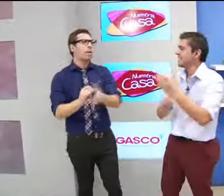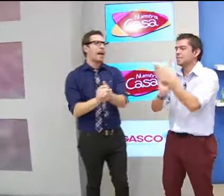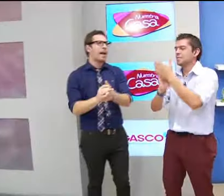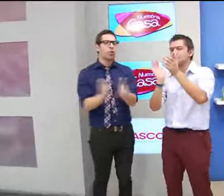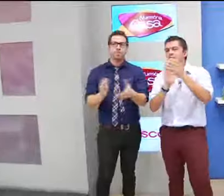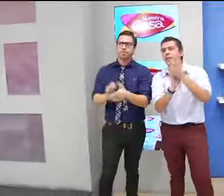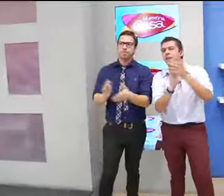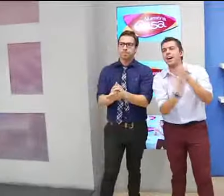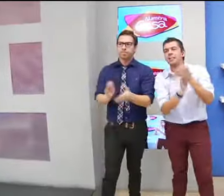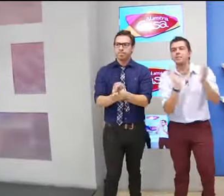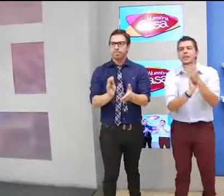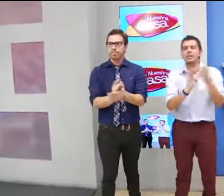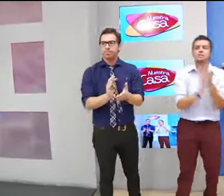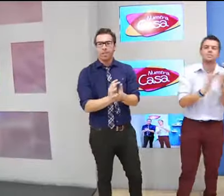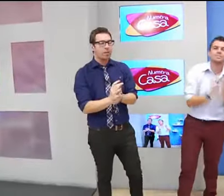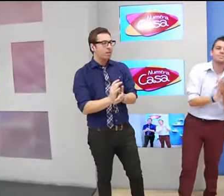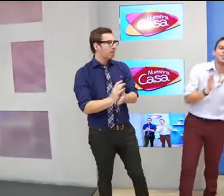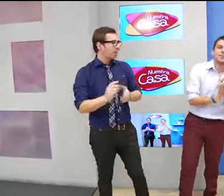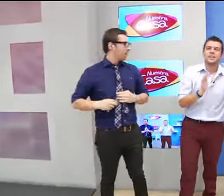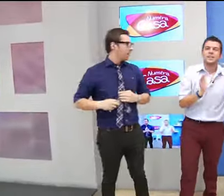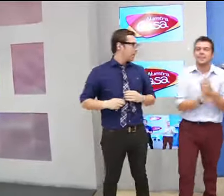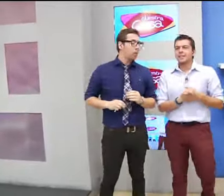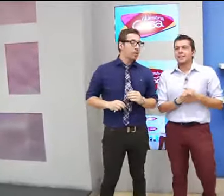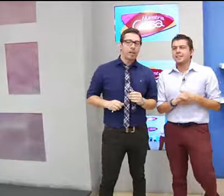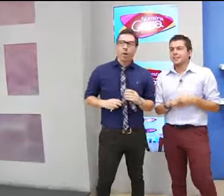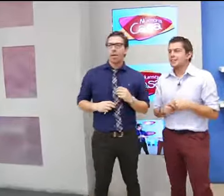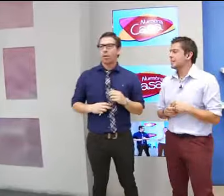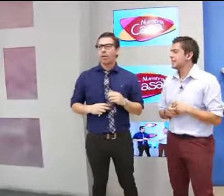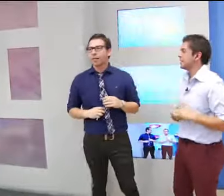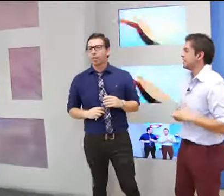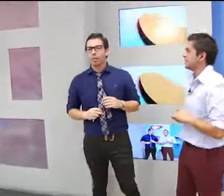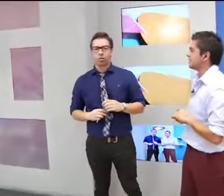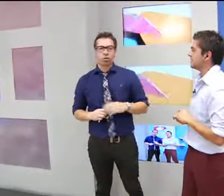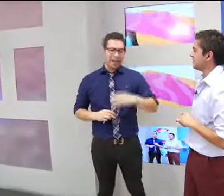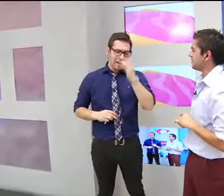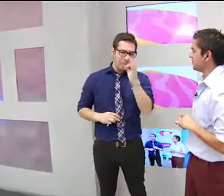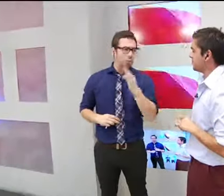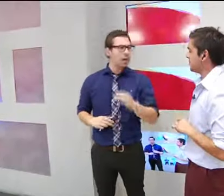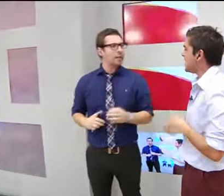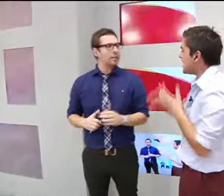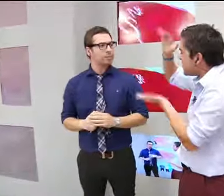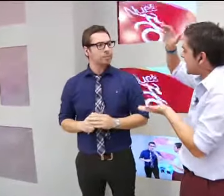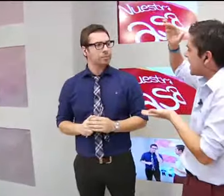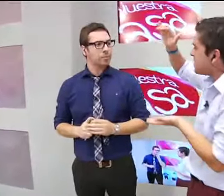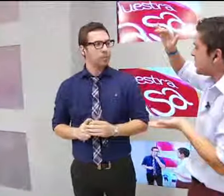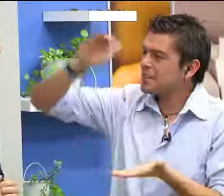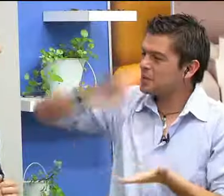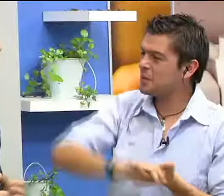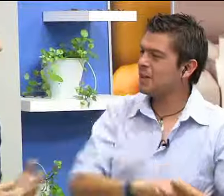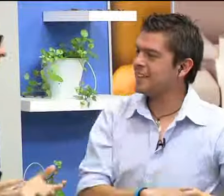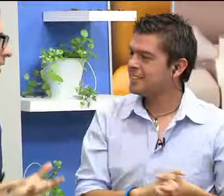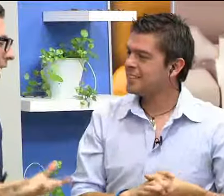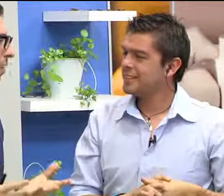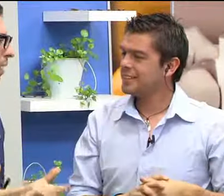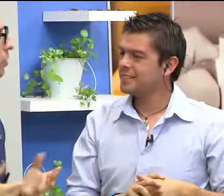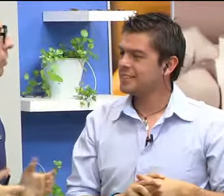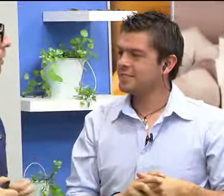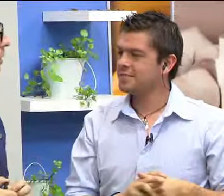Gasco. Bienvenido, bienvenido. Me gustan los amigos de Gasco, porque son ahí, puntuales. Las llamitas, las llamitas son bonitas. Aparte que, claro, para no sentir el frío este